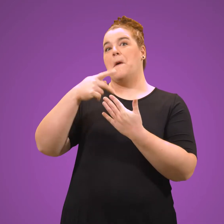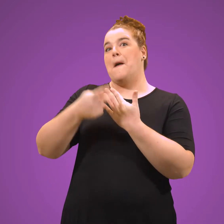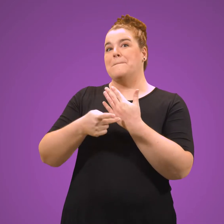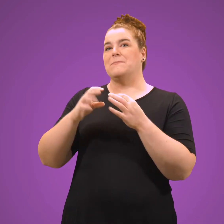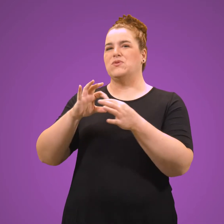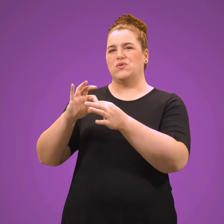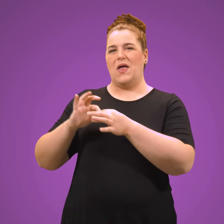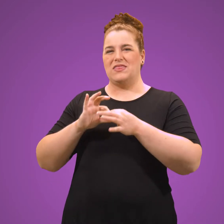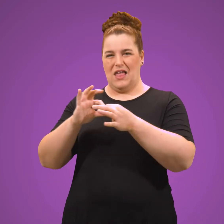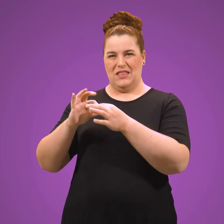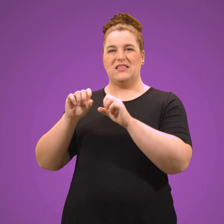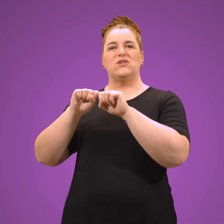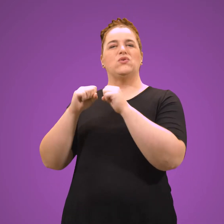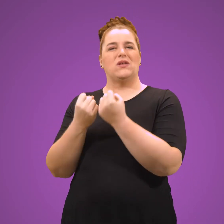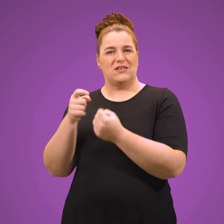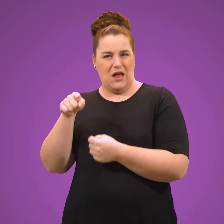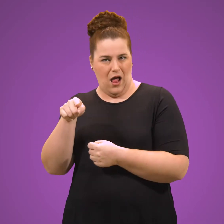Le programme de solidarité sociale